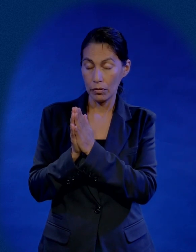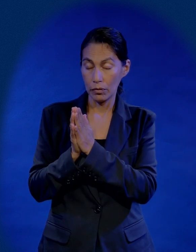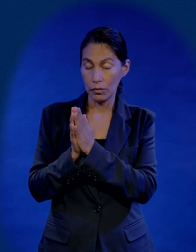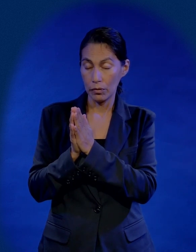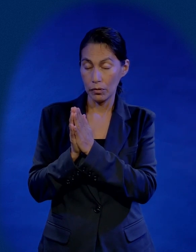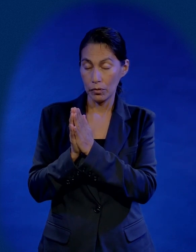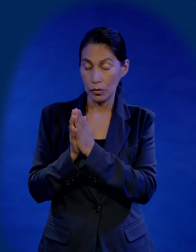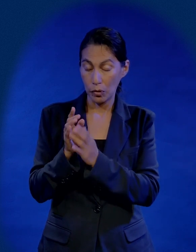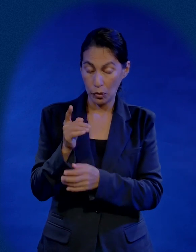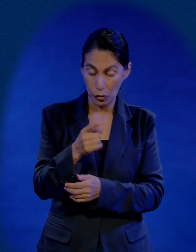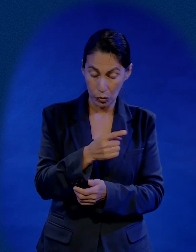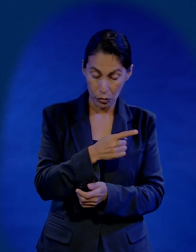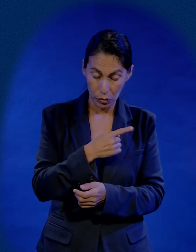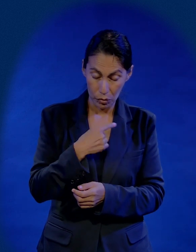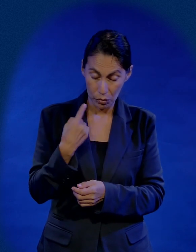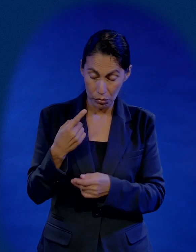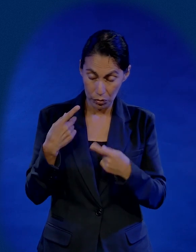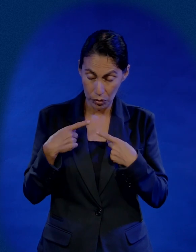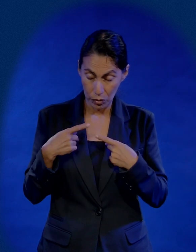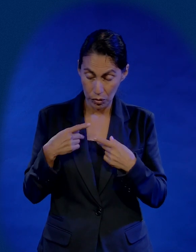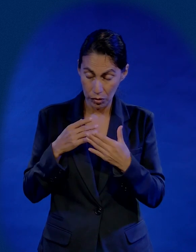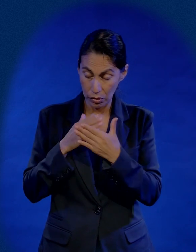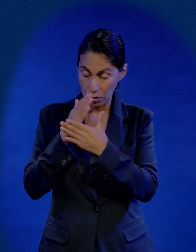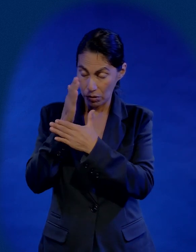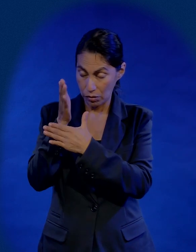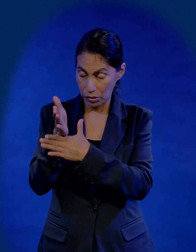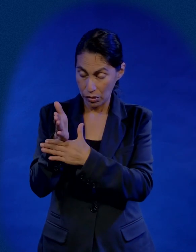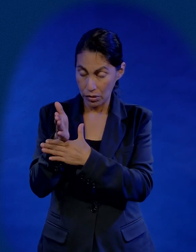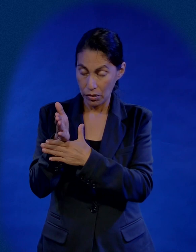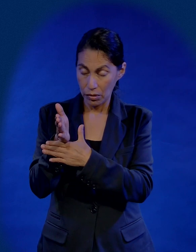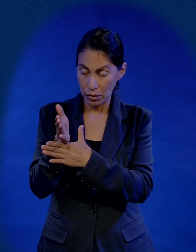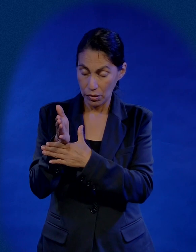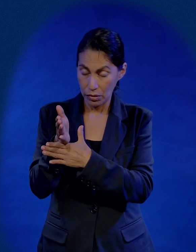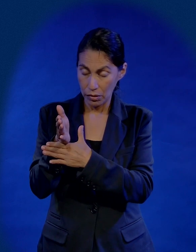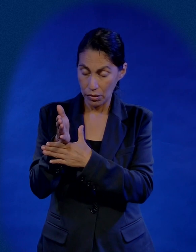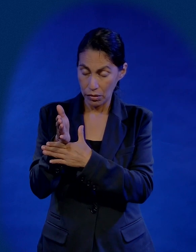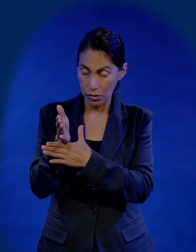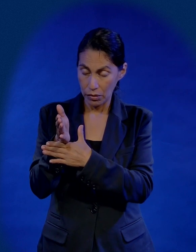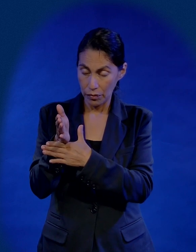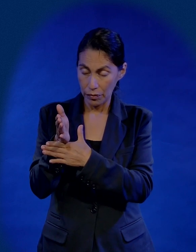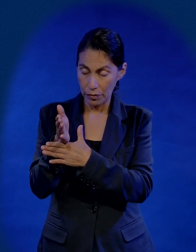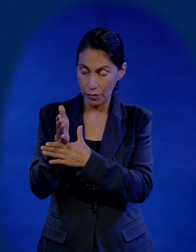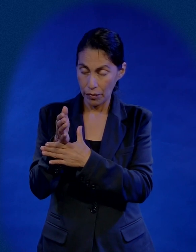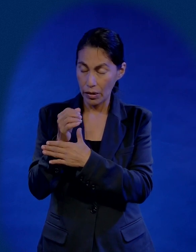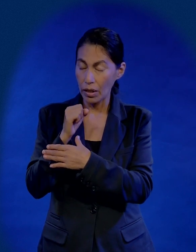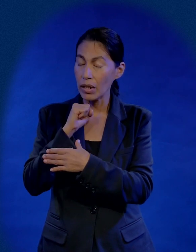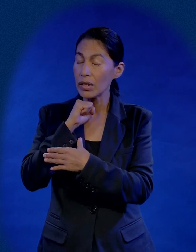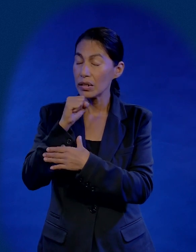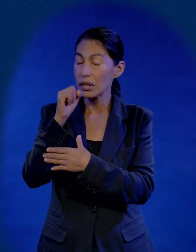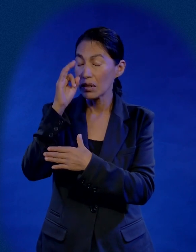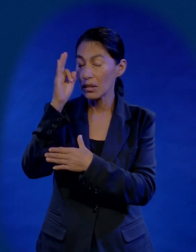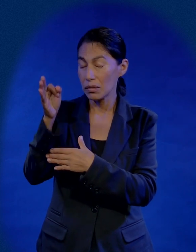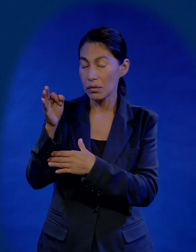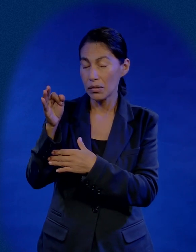no permitas por favor no permitas por favor que nadie salga que nadie salga que o que alguien salga